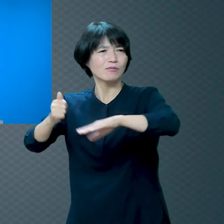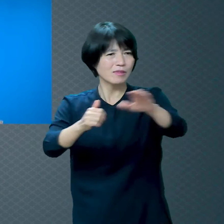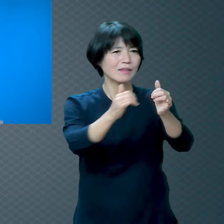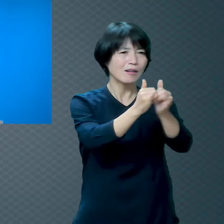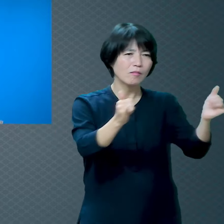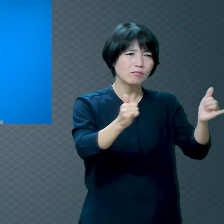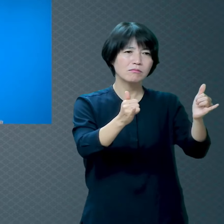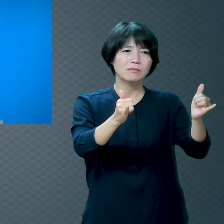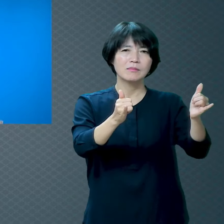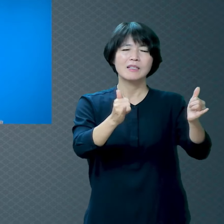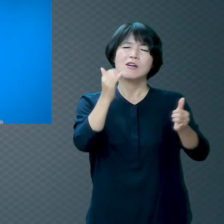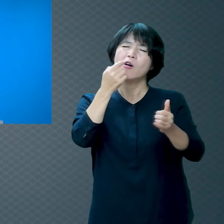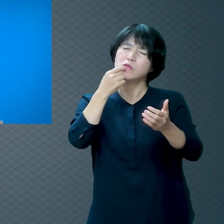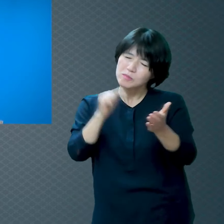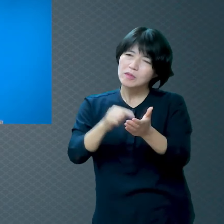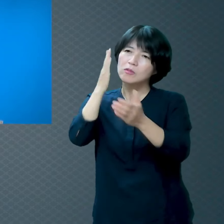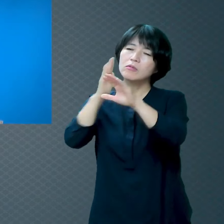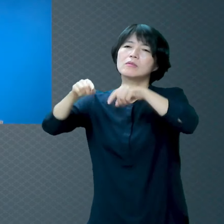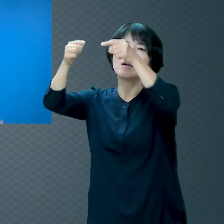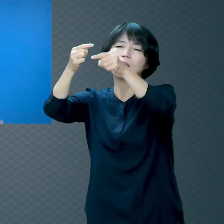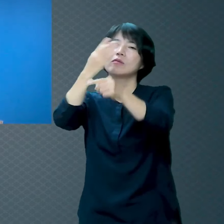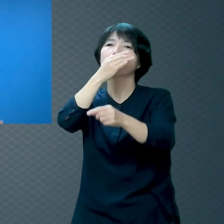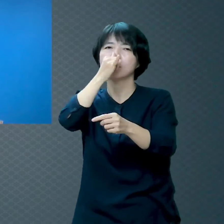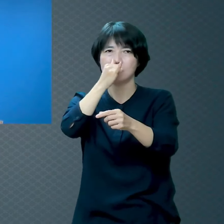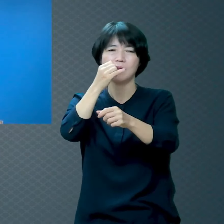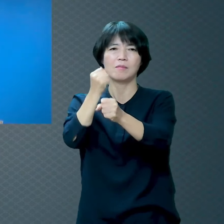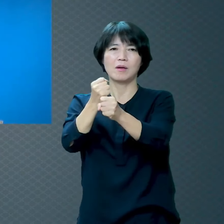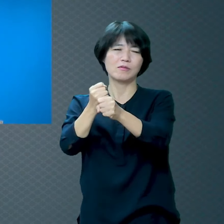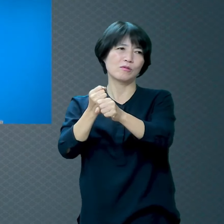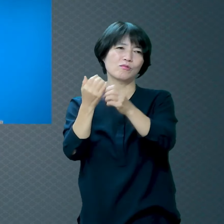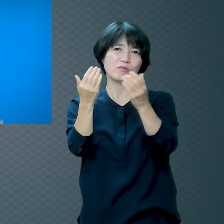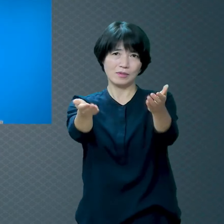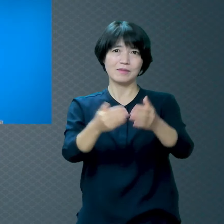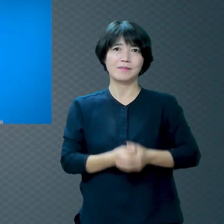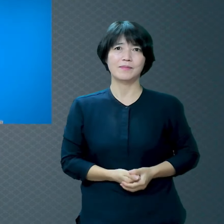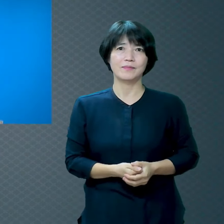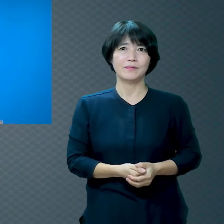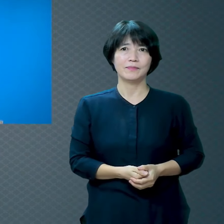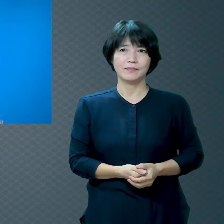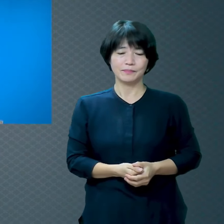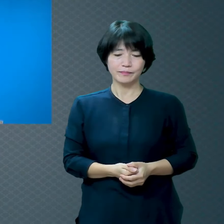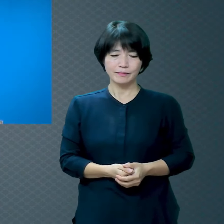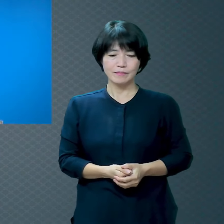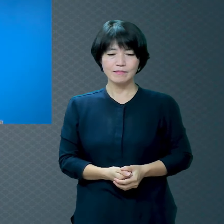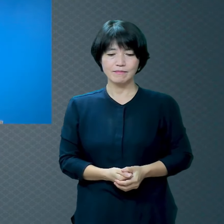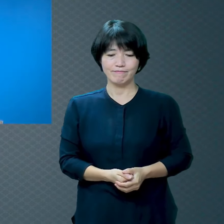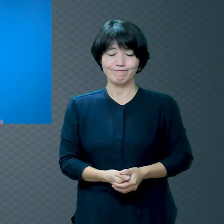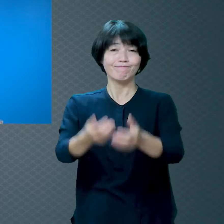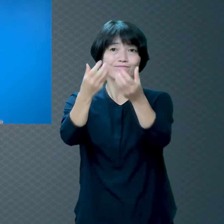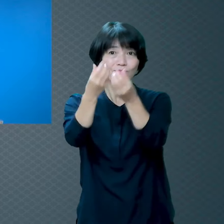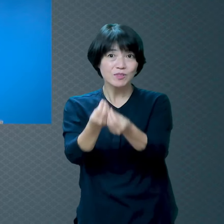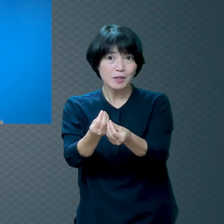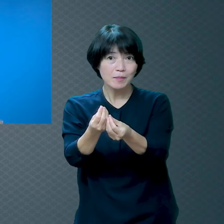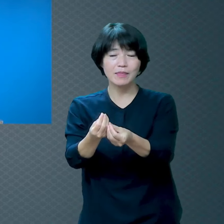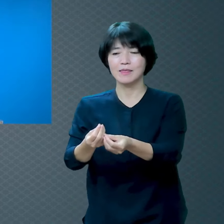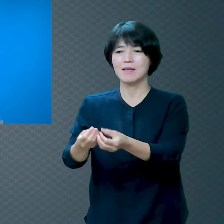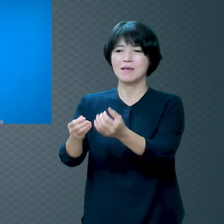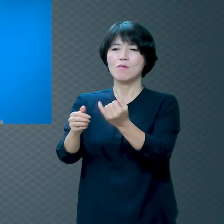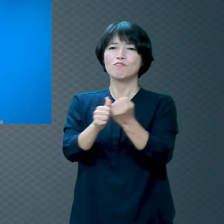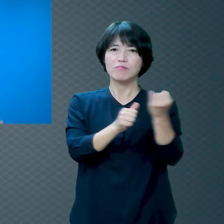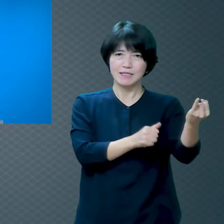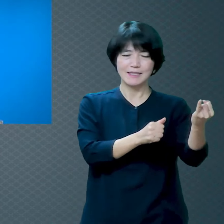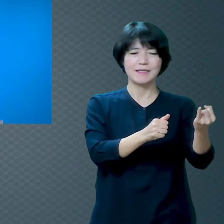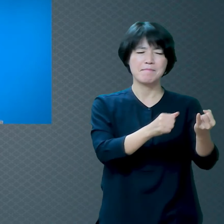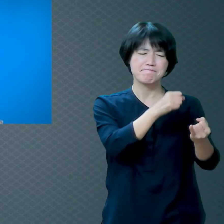여러분들 집에서 아내가 요리를 해가지고 갖다 줍니다